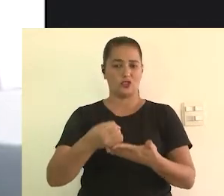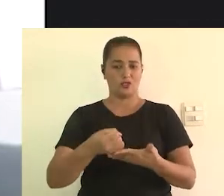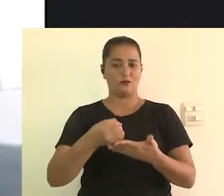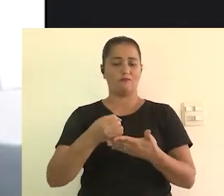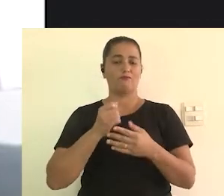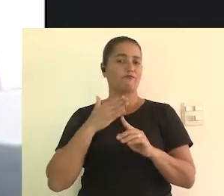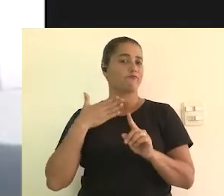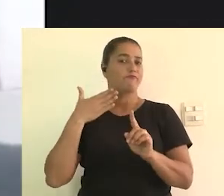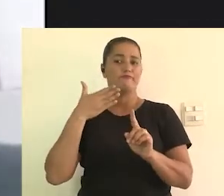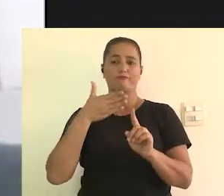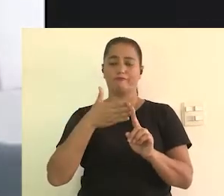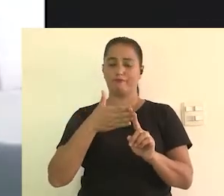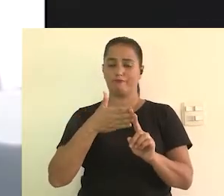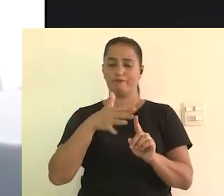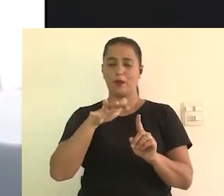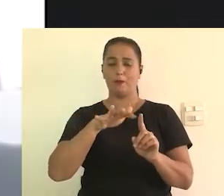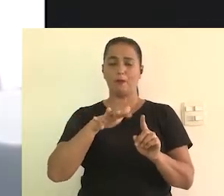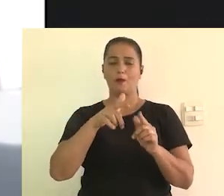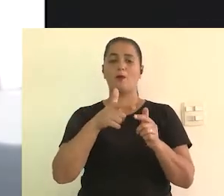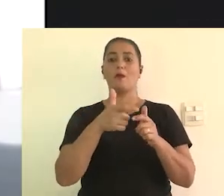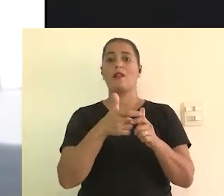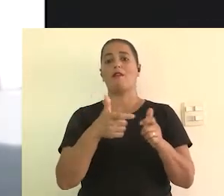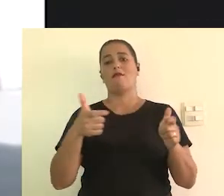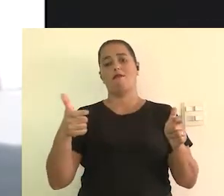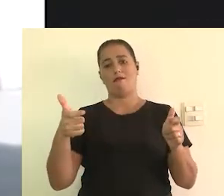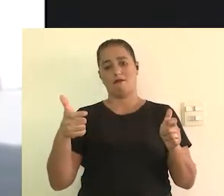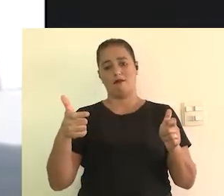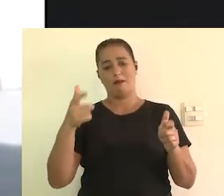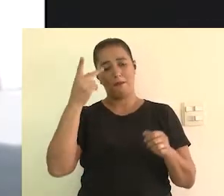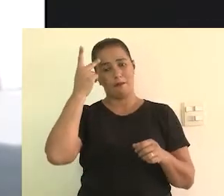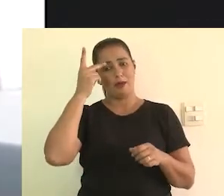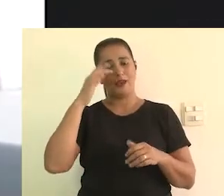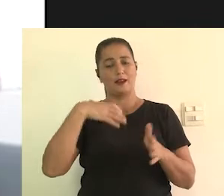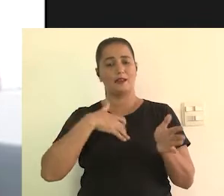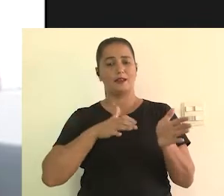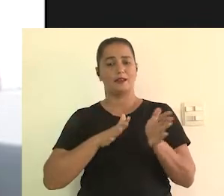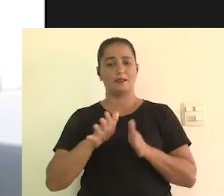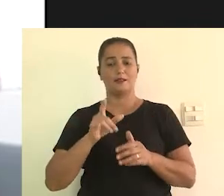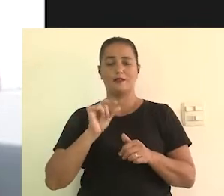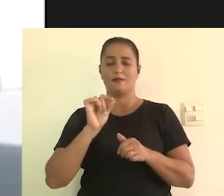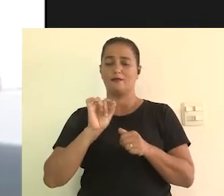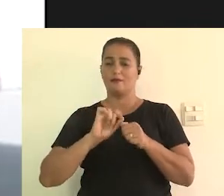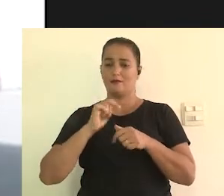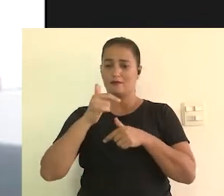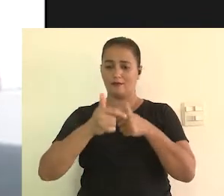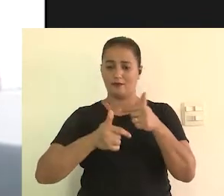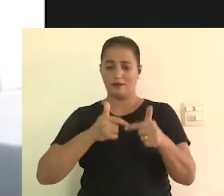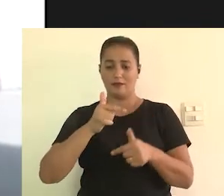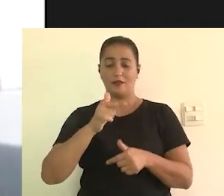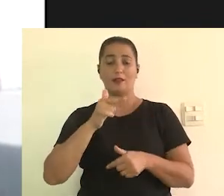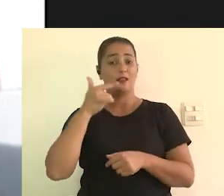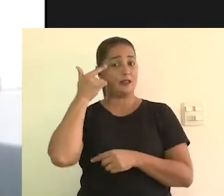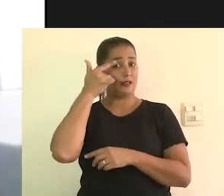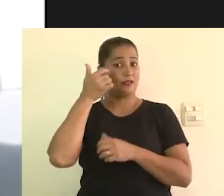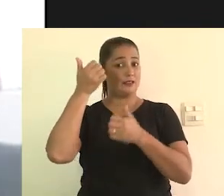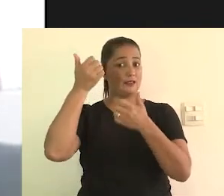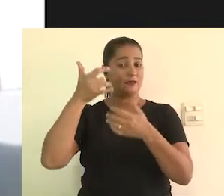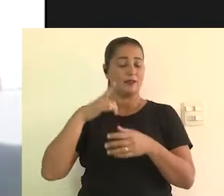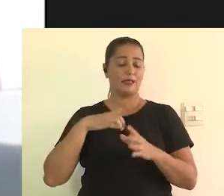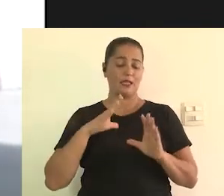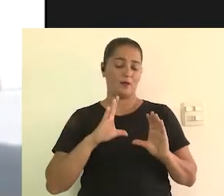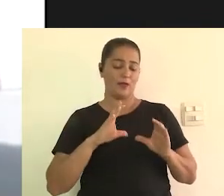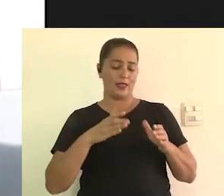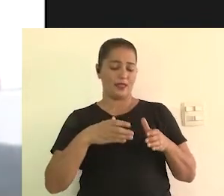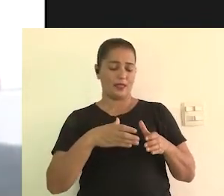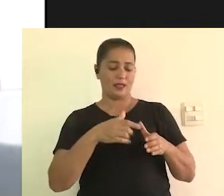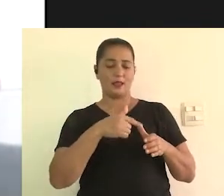tecnologia assistiva que atinge um público amplo. E, para que esse recurso